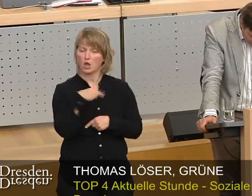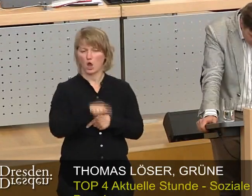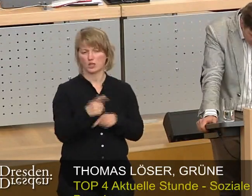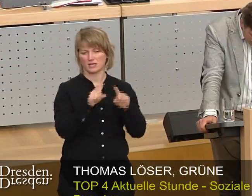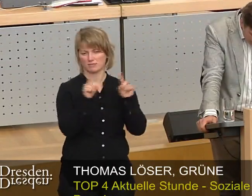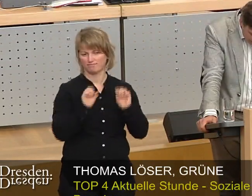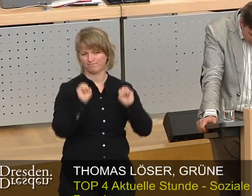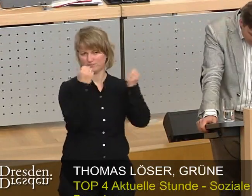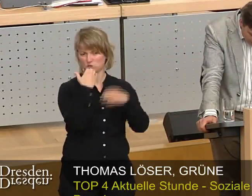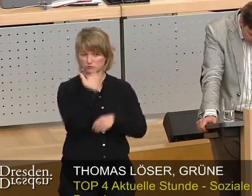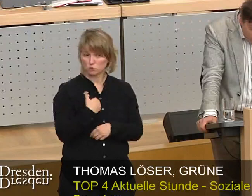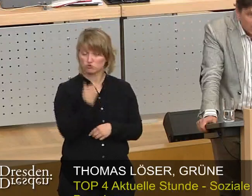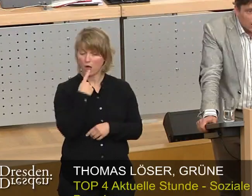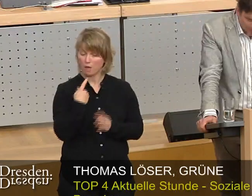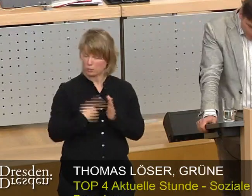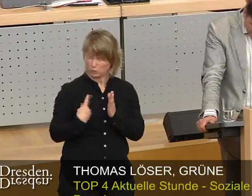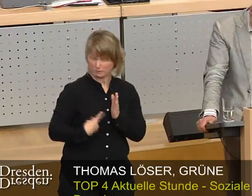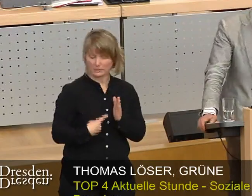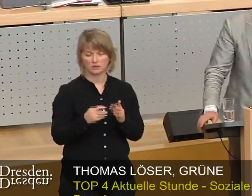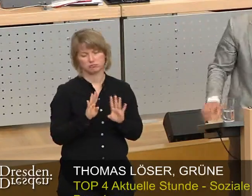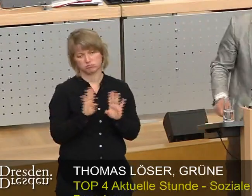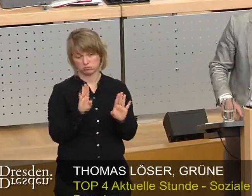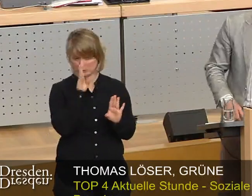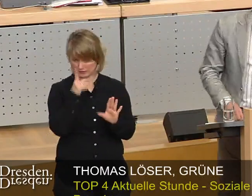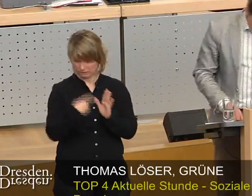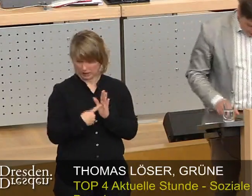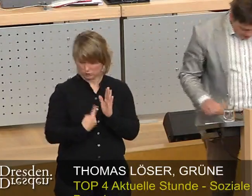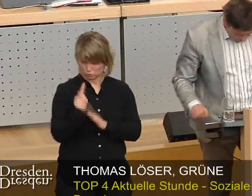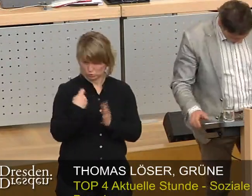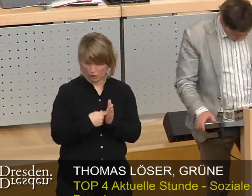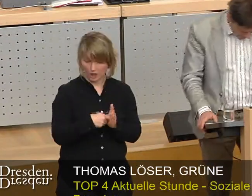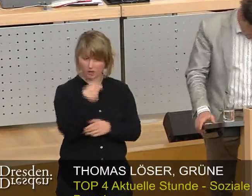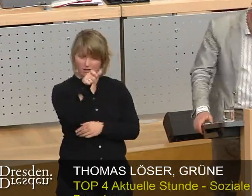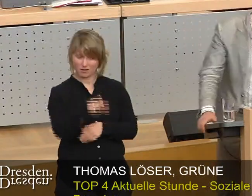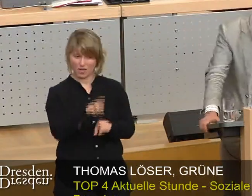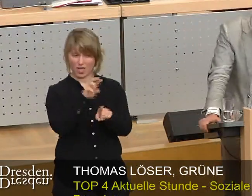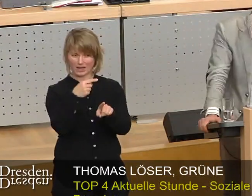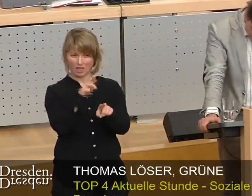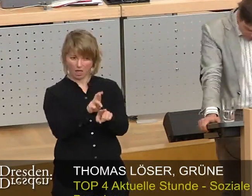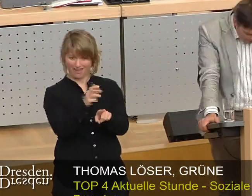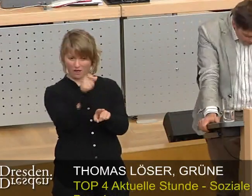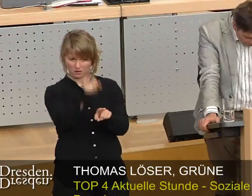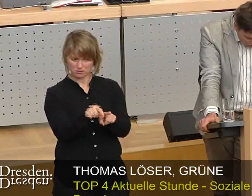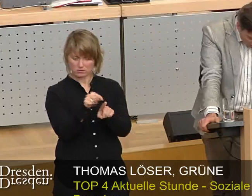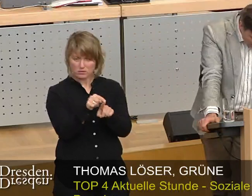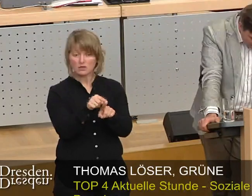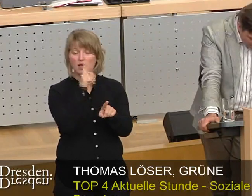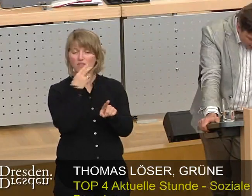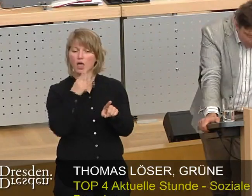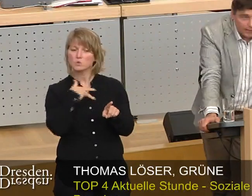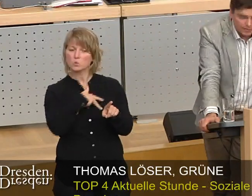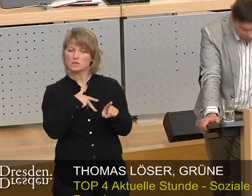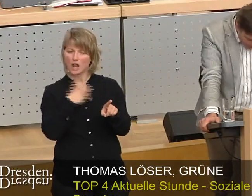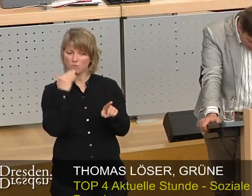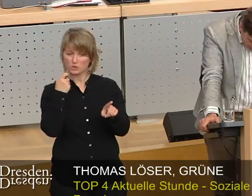aber ich sage es auch ganz klar, nicht um jeden Preis. Und wenn der Preis ist, dass ein Partner von RGR mit denen, die den sozialen Wohnungsbau in dieser